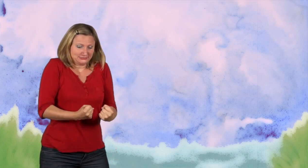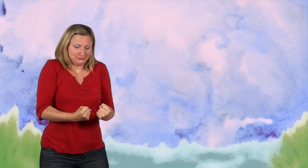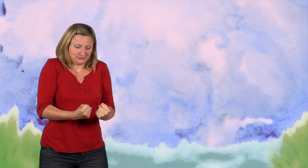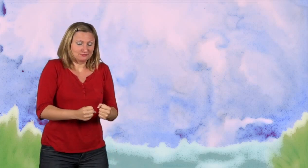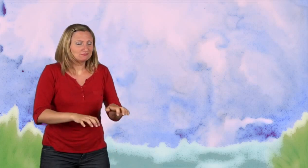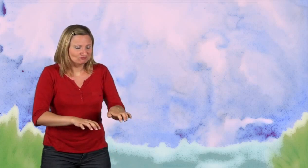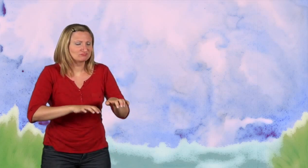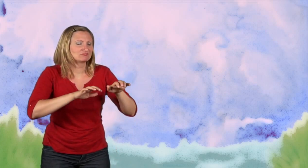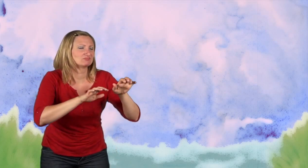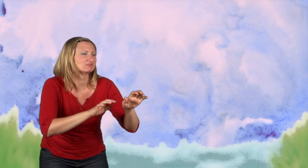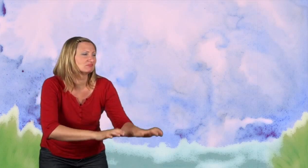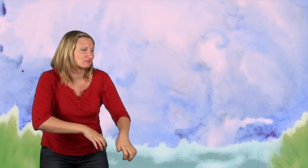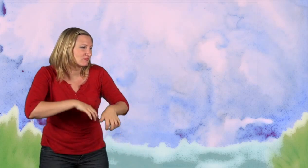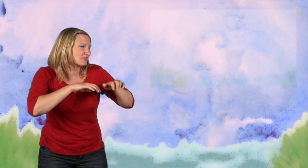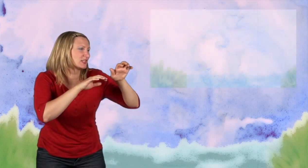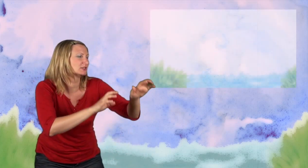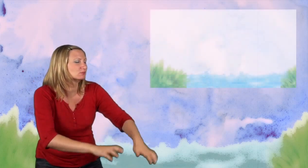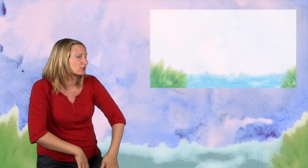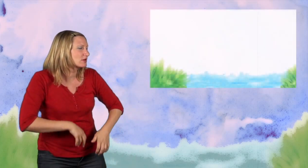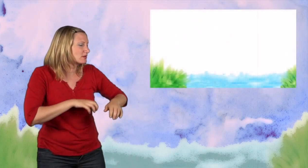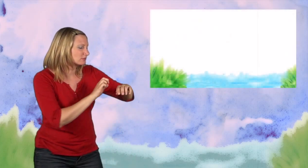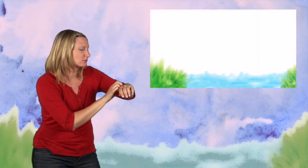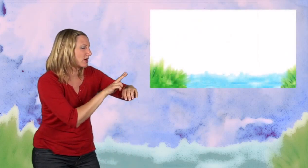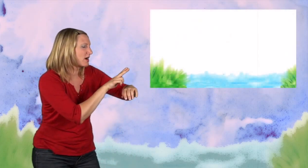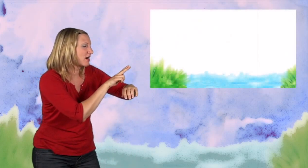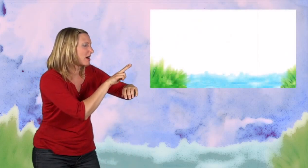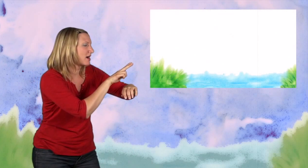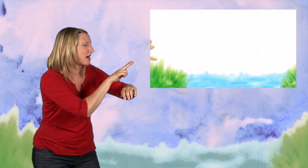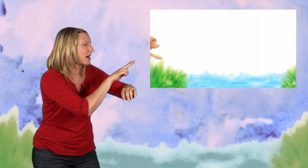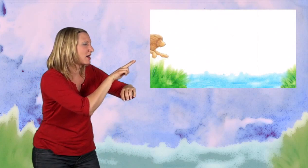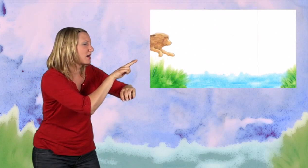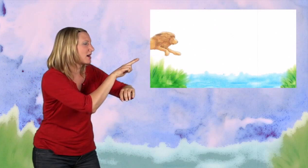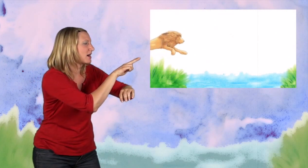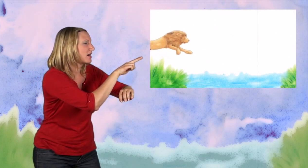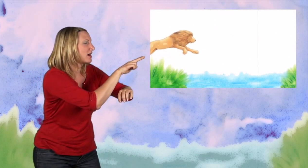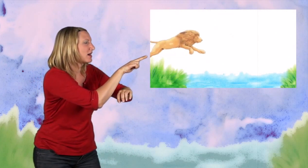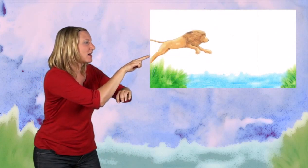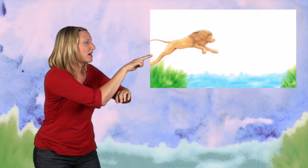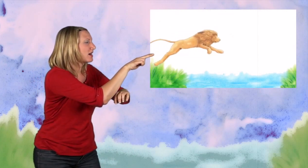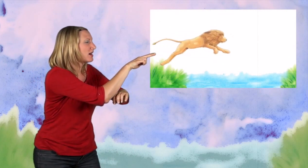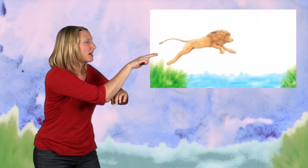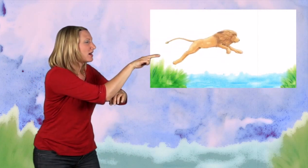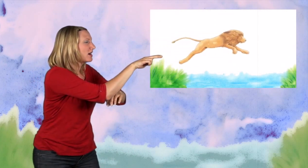Dann nahm der Löwe Anlauf und sprang mit einem riesen Satz über das Wasser.